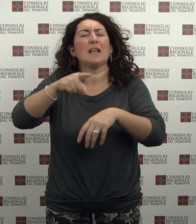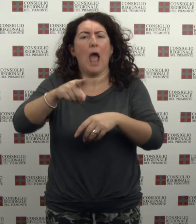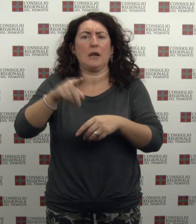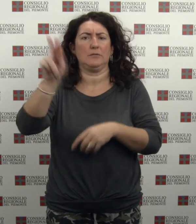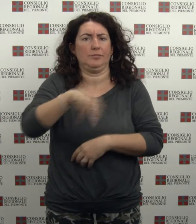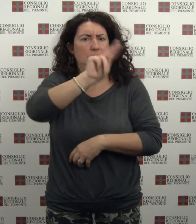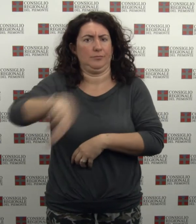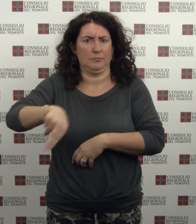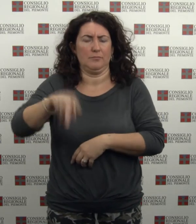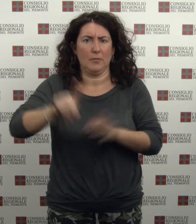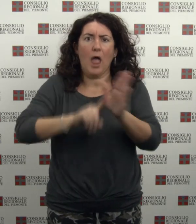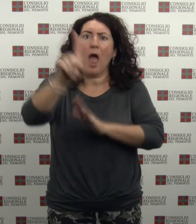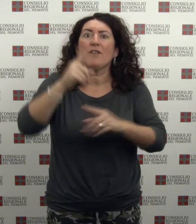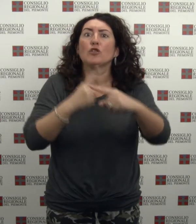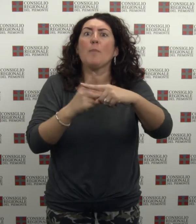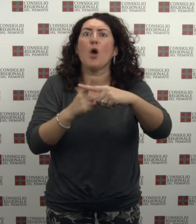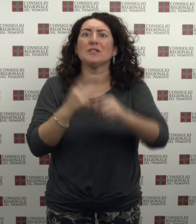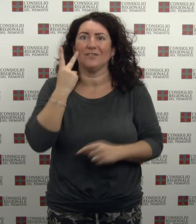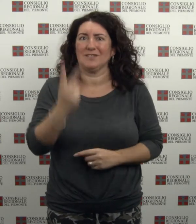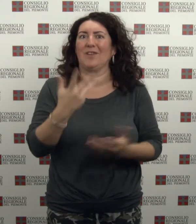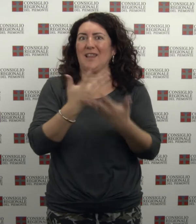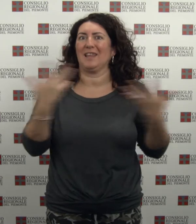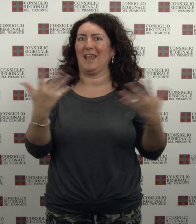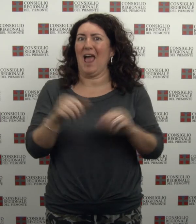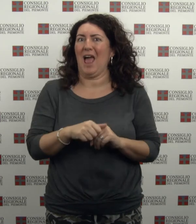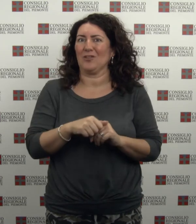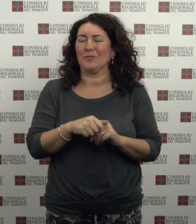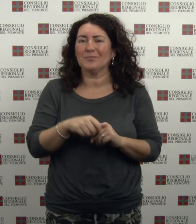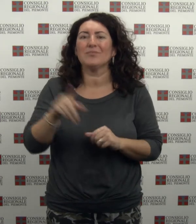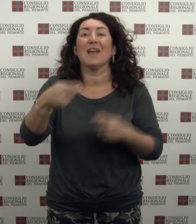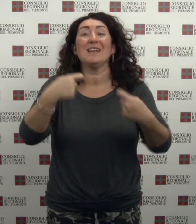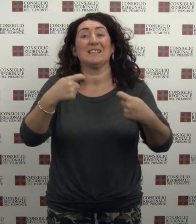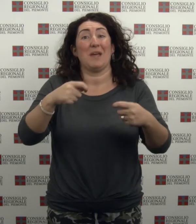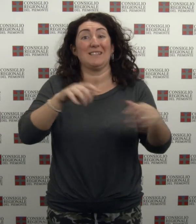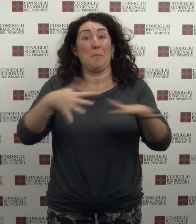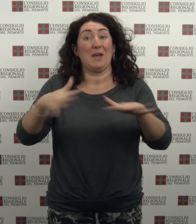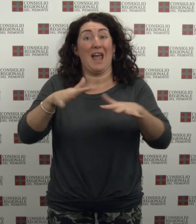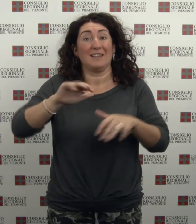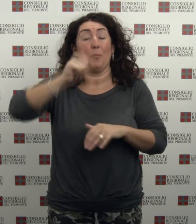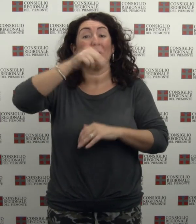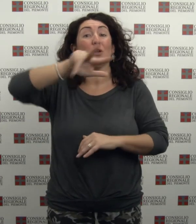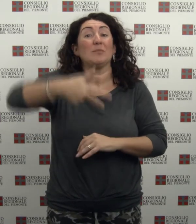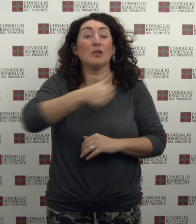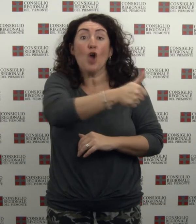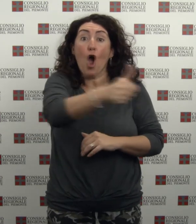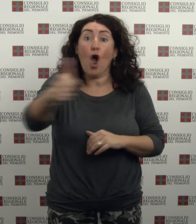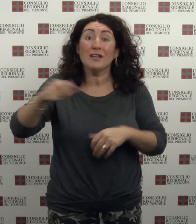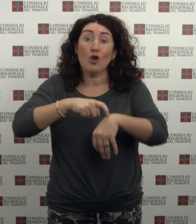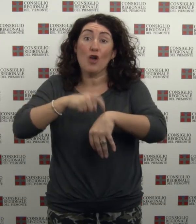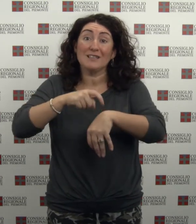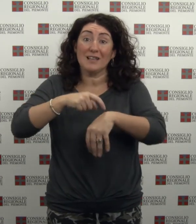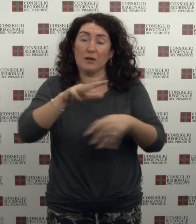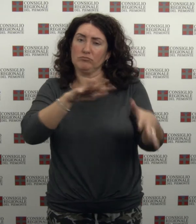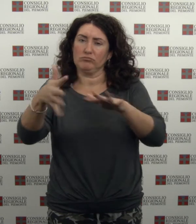già visibili a pochi mesi dall'insediamento del nuovo consiglio La spesa media di questo primo trimestre per ciascun consigliere si è